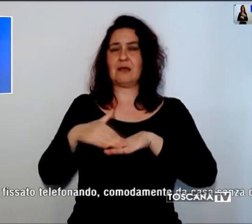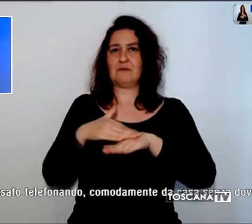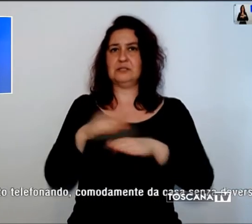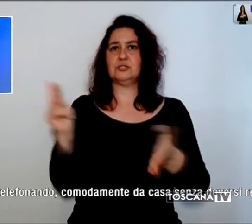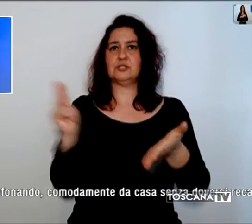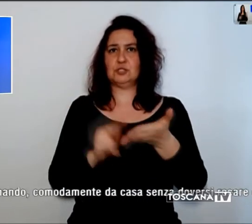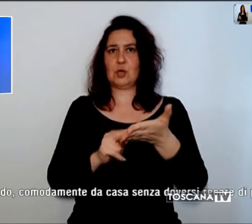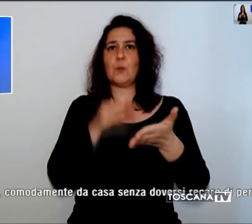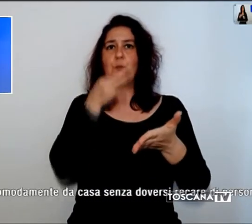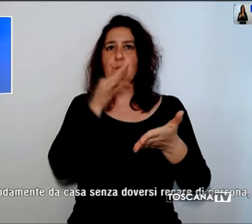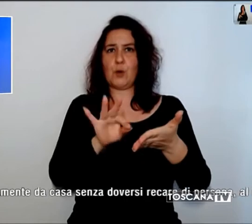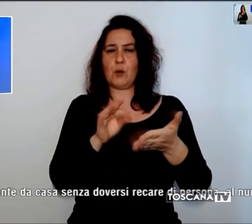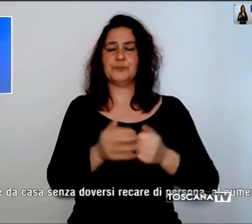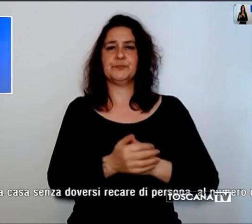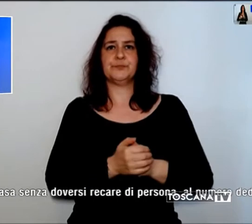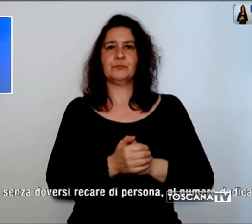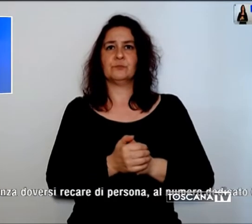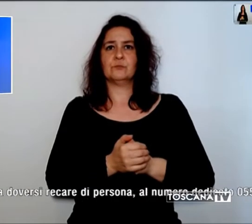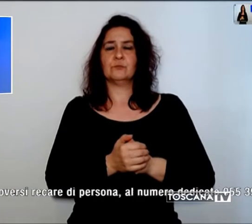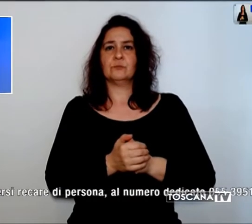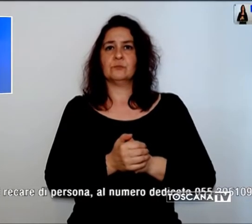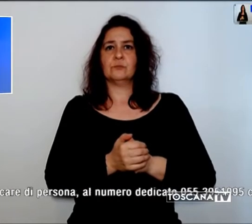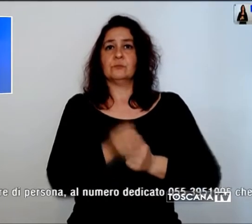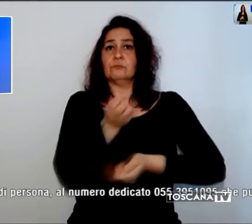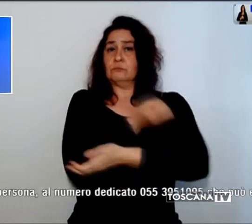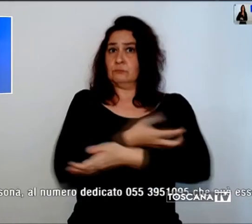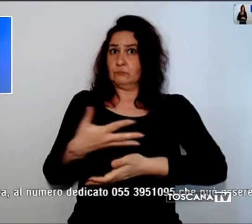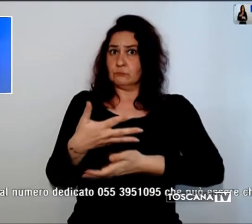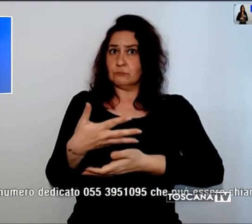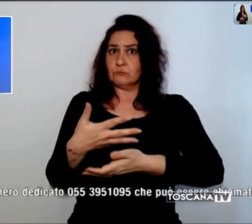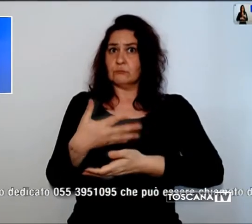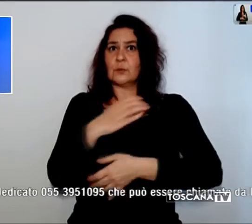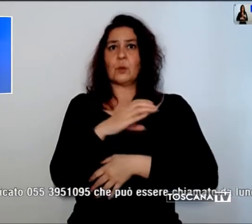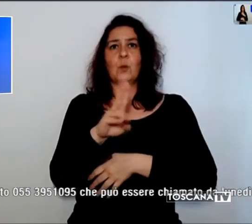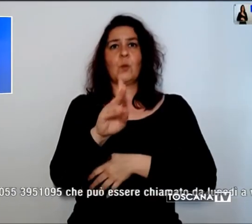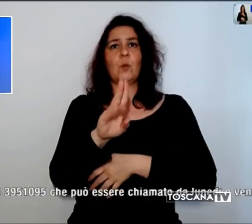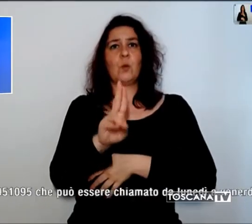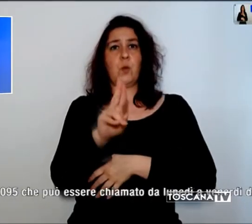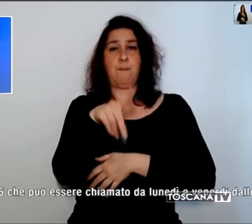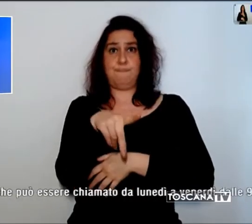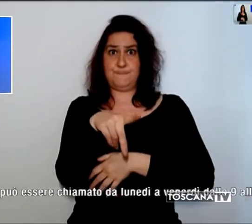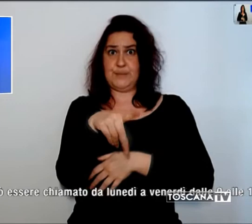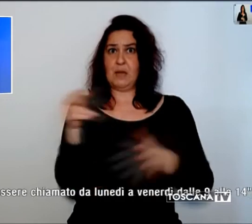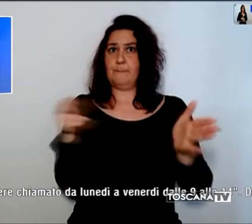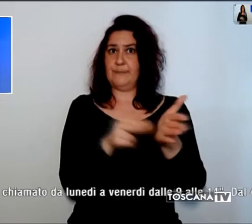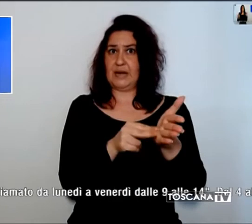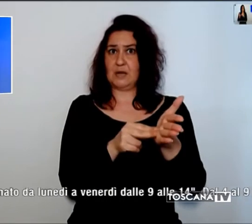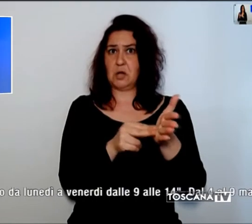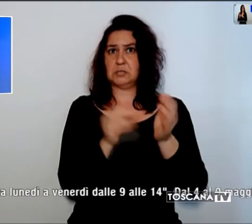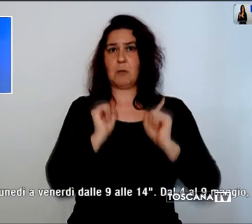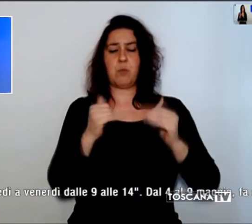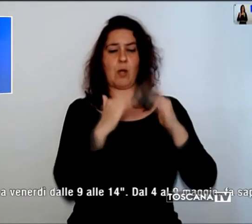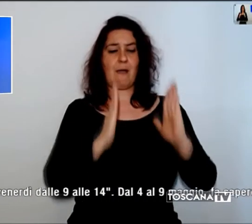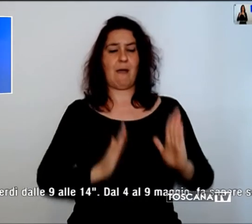prelievo presso le farmacie comunali di Firenze con CUP può essere fissato telefonando comodamente da casa